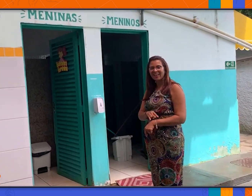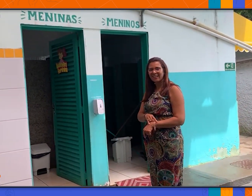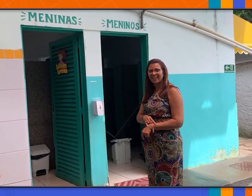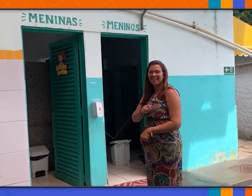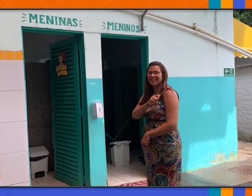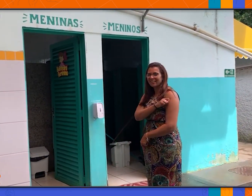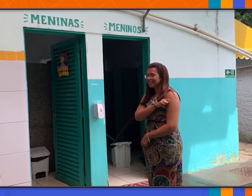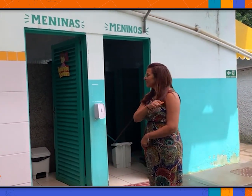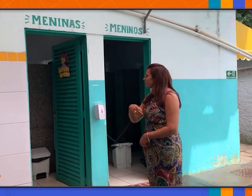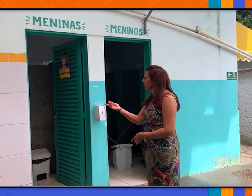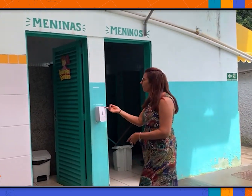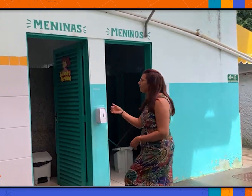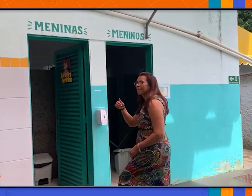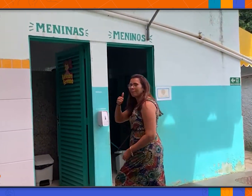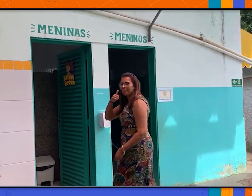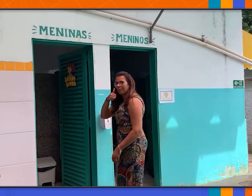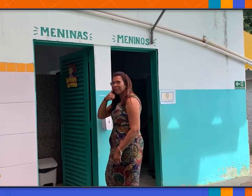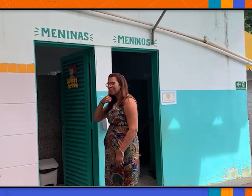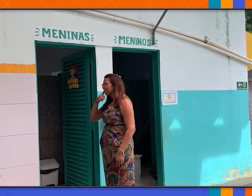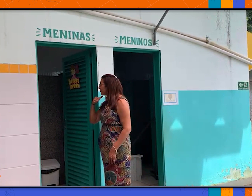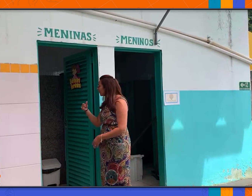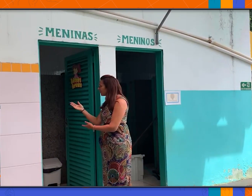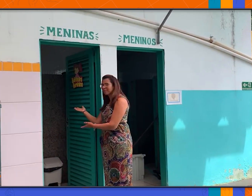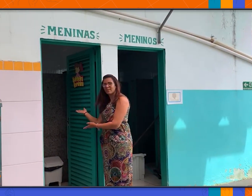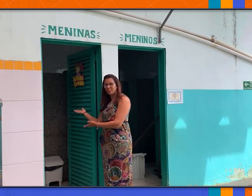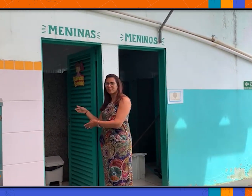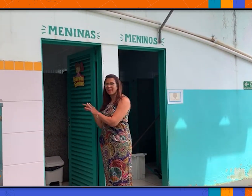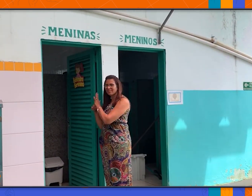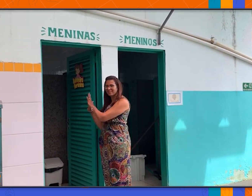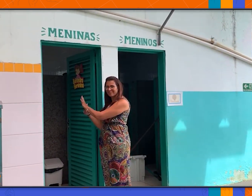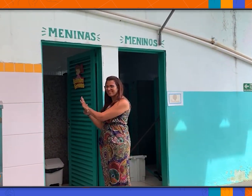Aqui é o banheiro dos alunos, o banheiro das meninas,